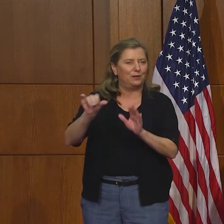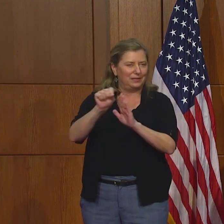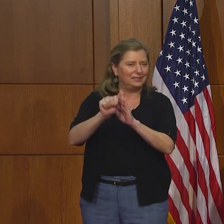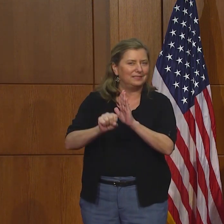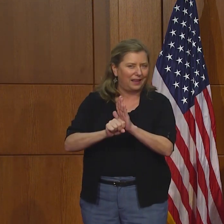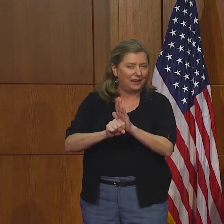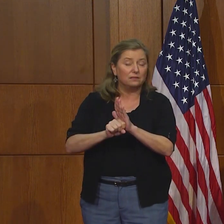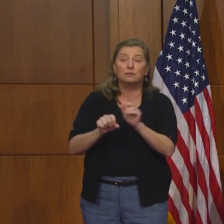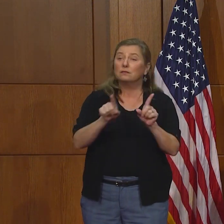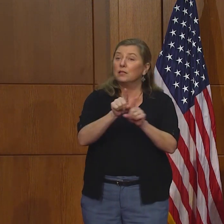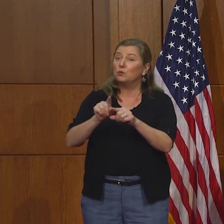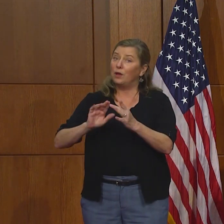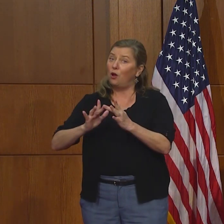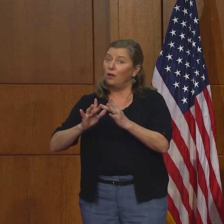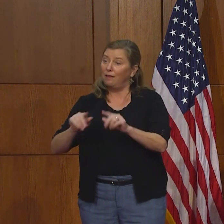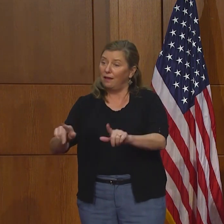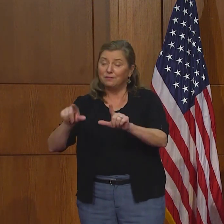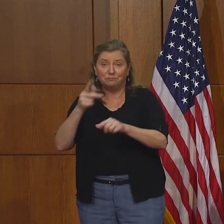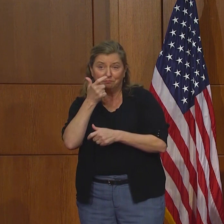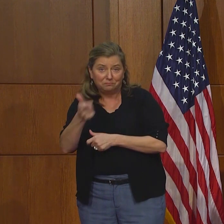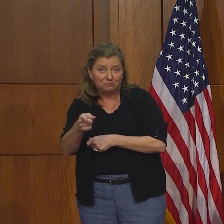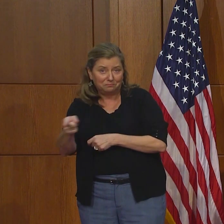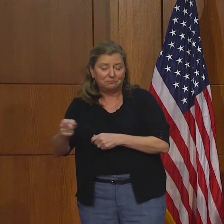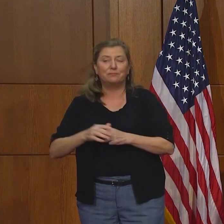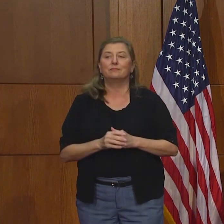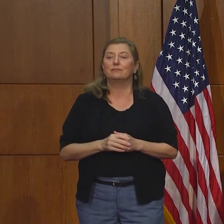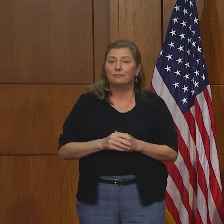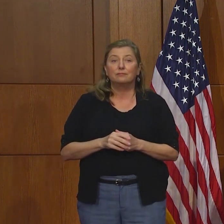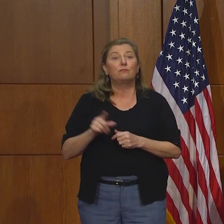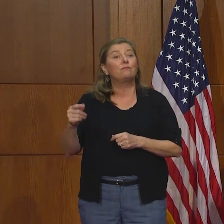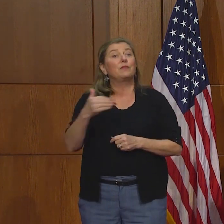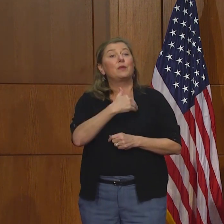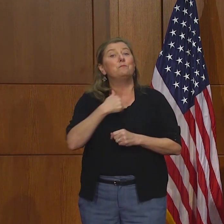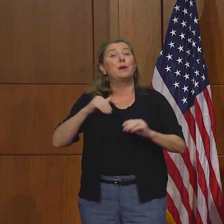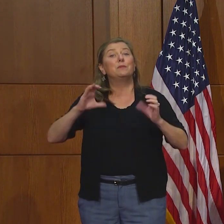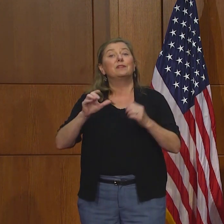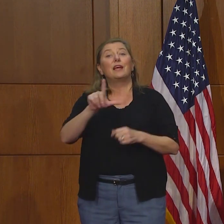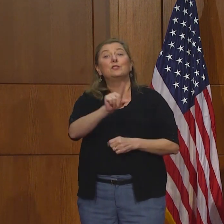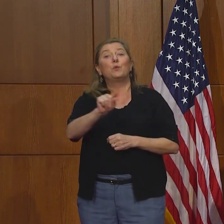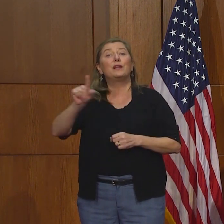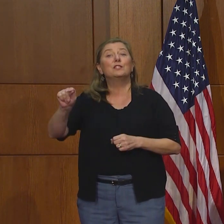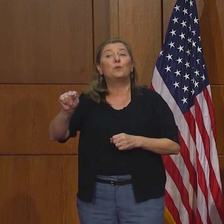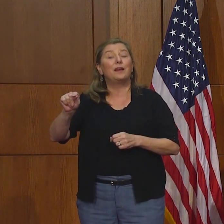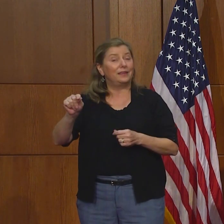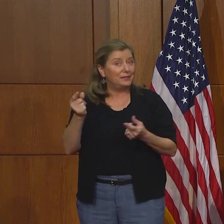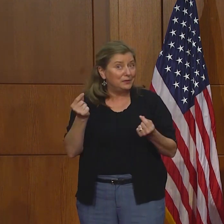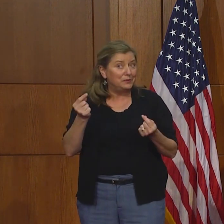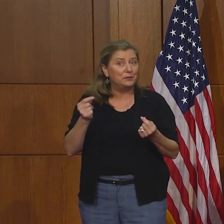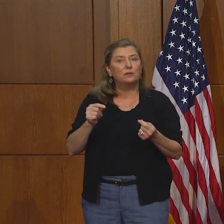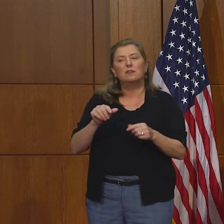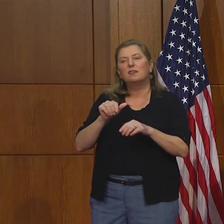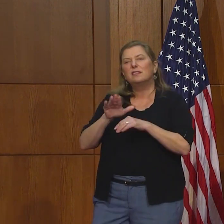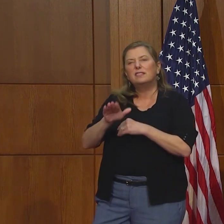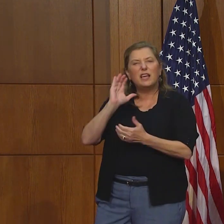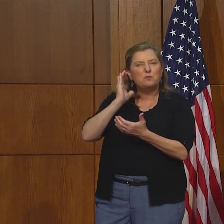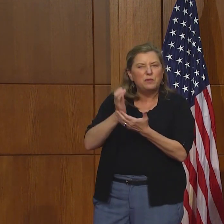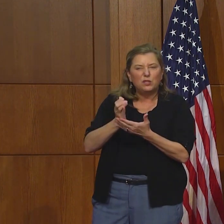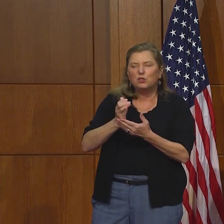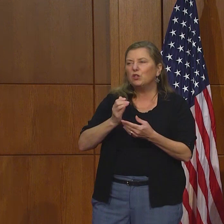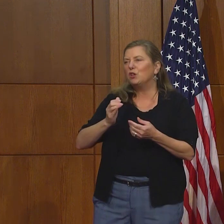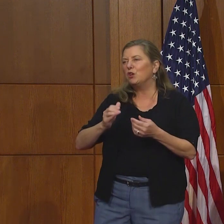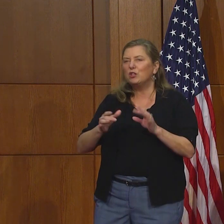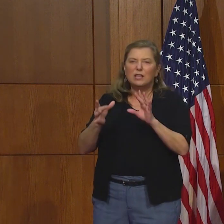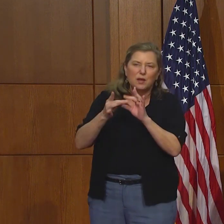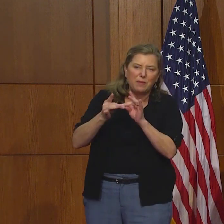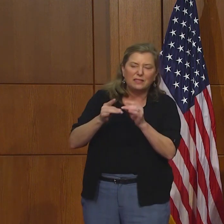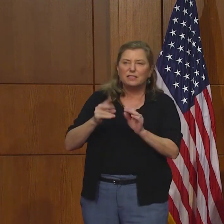y en línea van a poder ver a los miembros de las clases del 2020. Van a mandar mensajes,